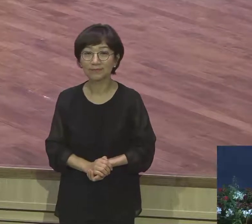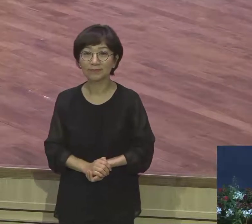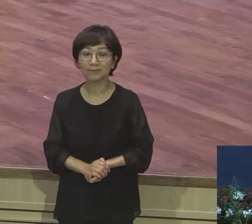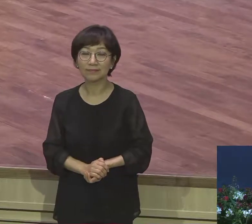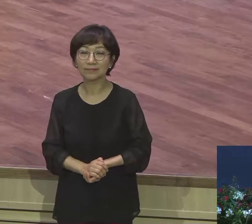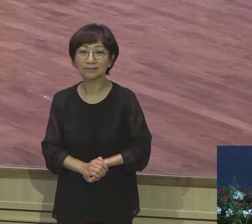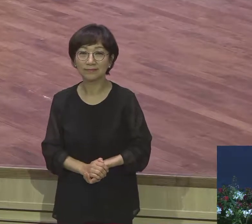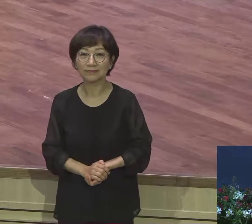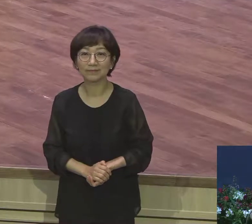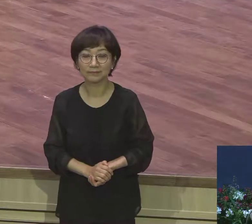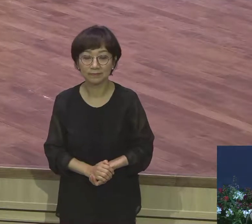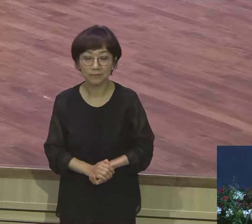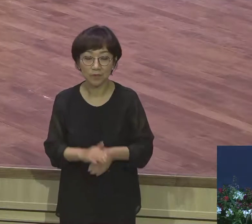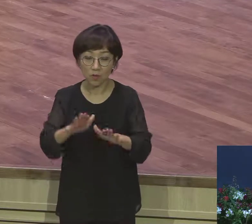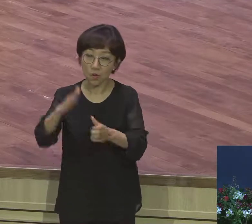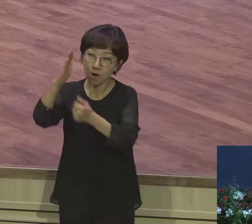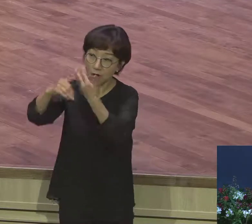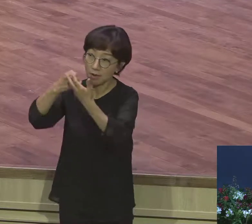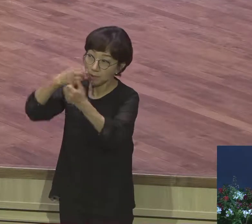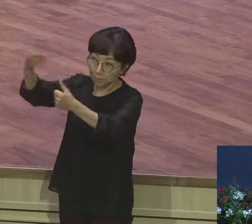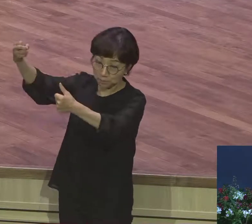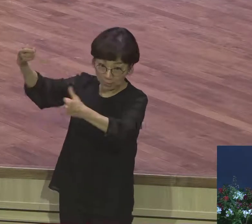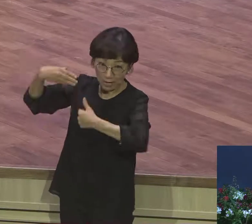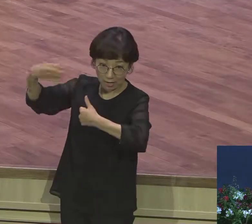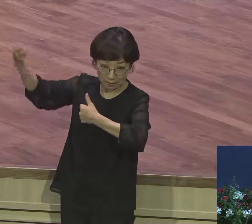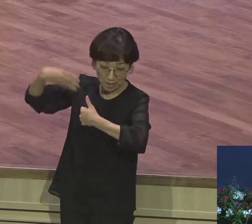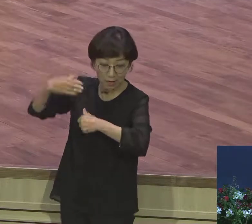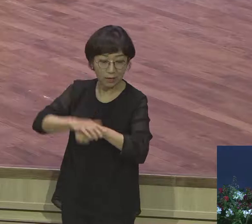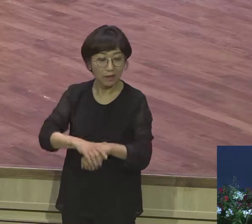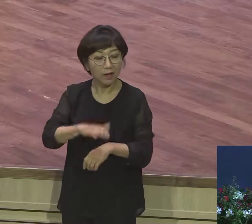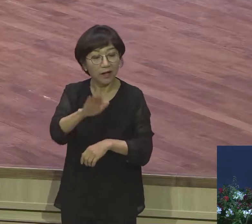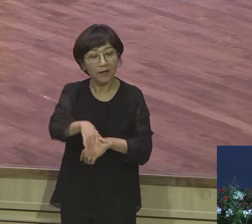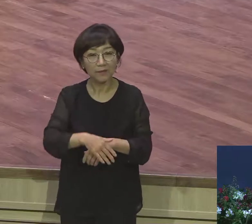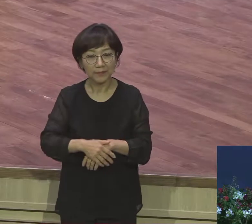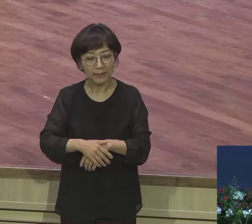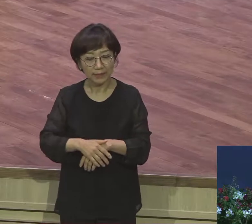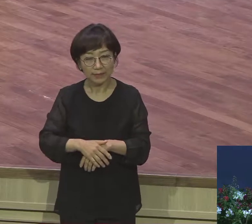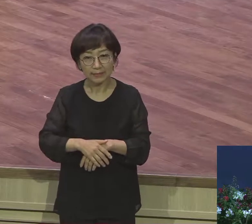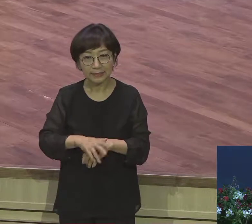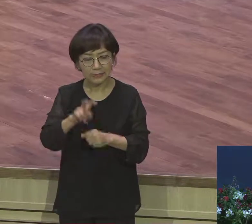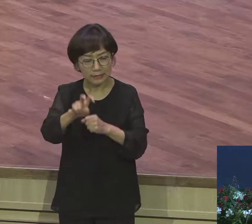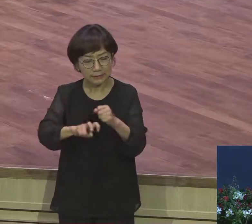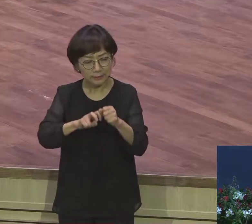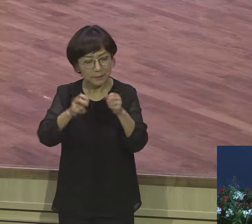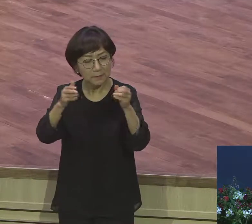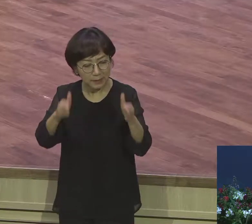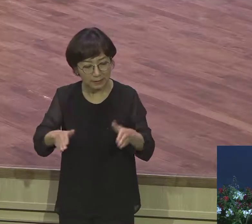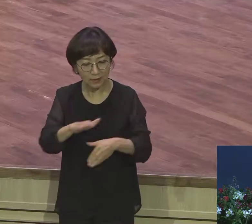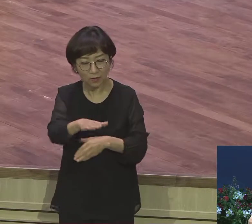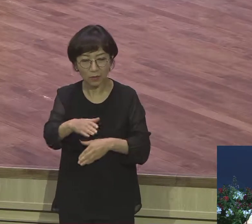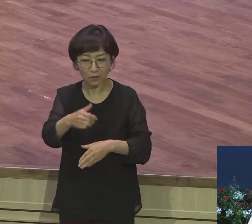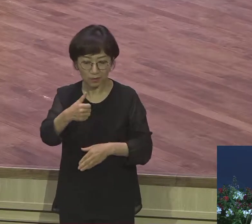떨어졌습니다 20년 만에 하나님의 말씀하시니 돌아가라니까 고향으로 처자식 데리고 그렇게